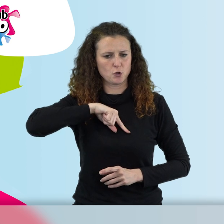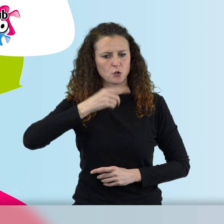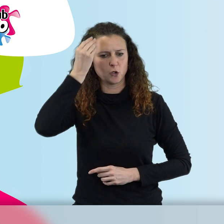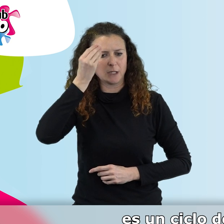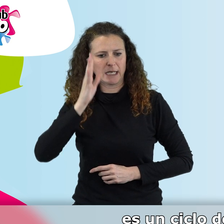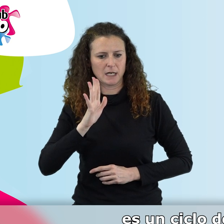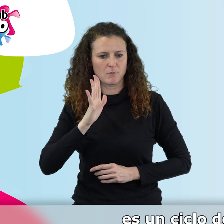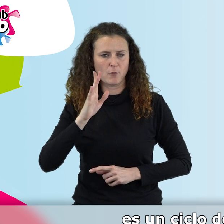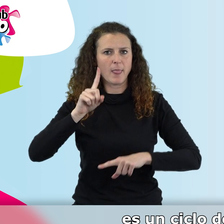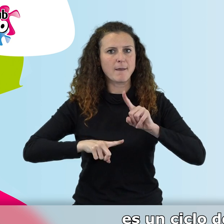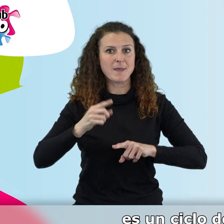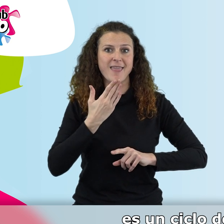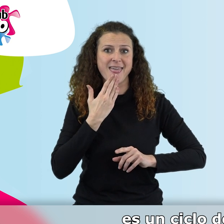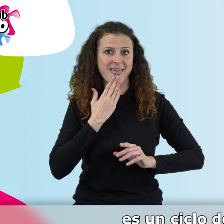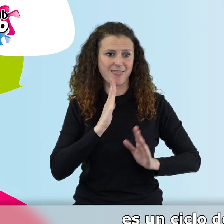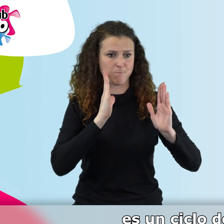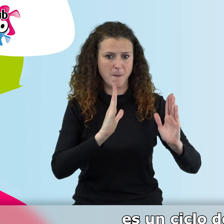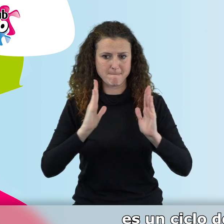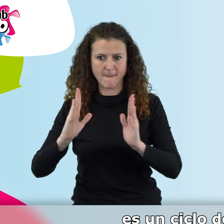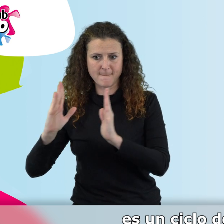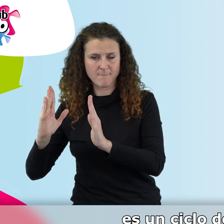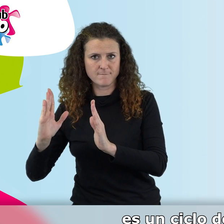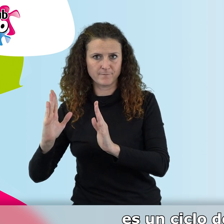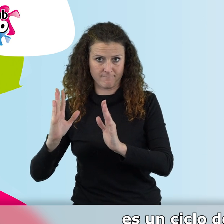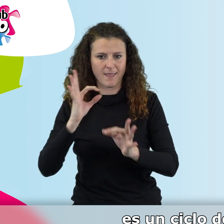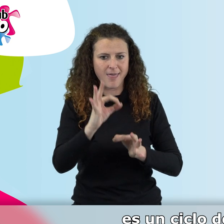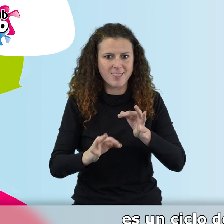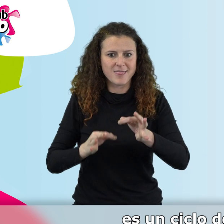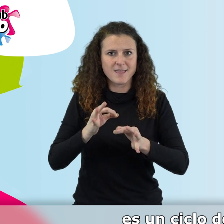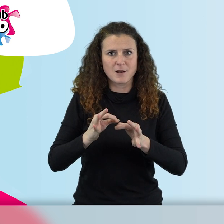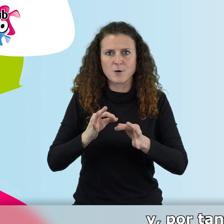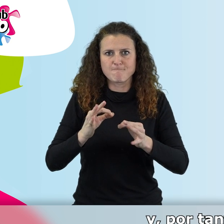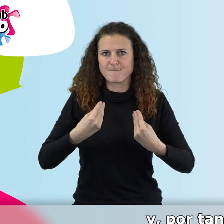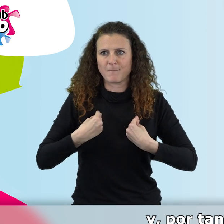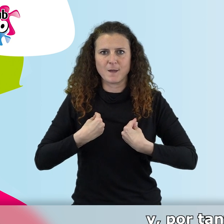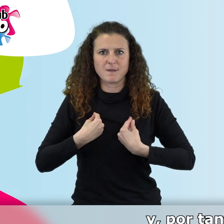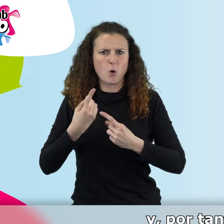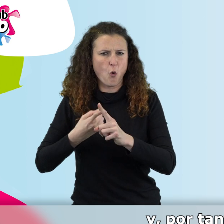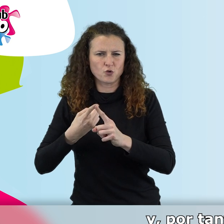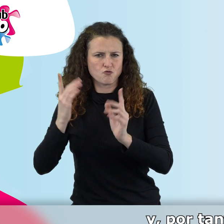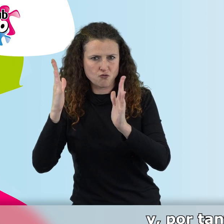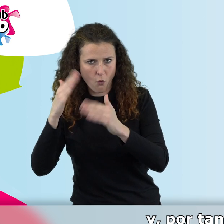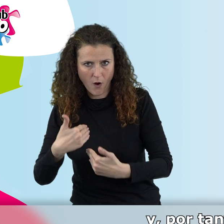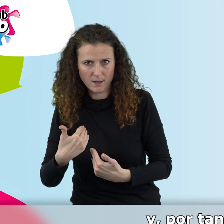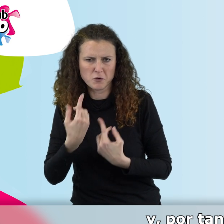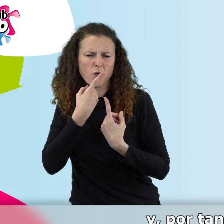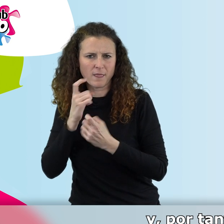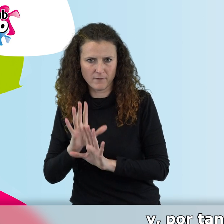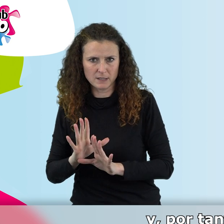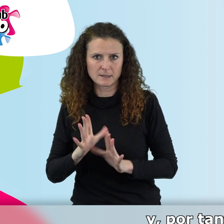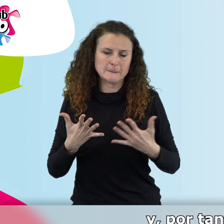es un ciclo de vida que es menos útil. Y por tanto, el